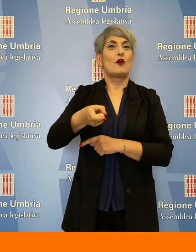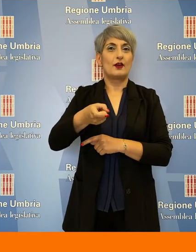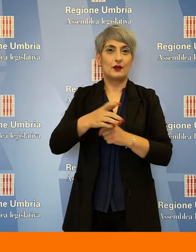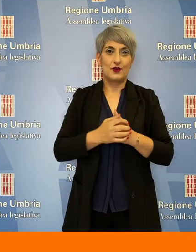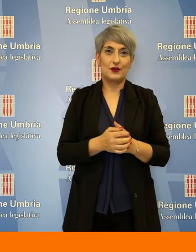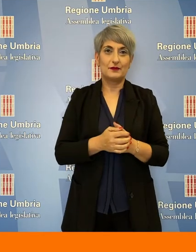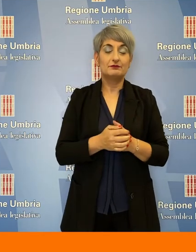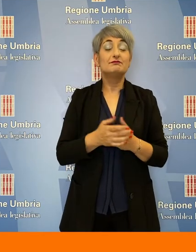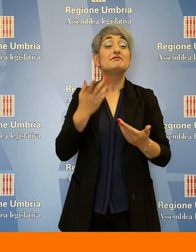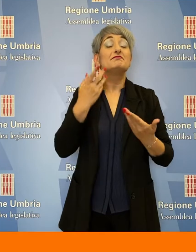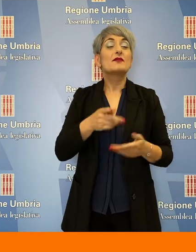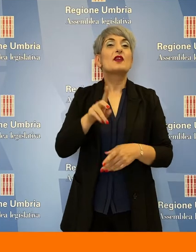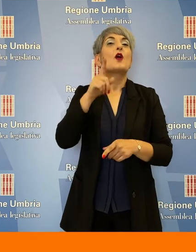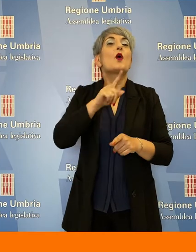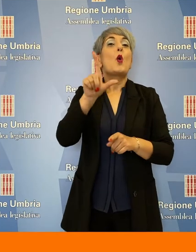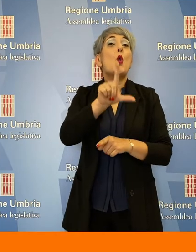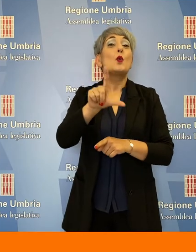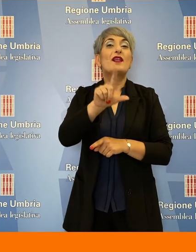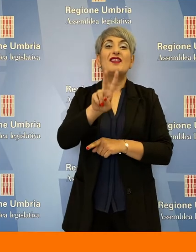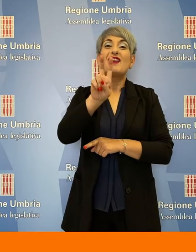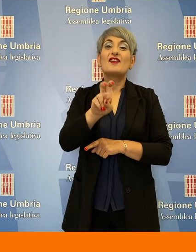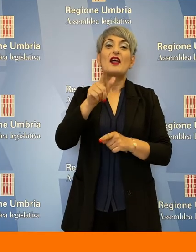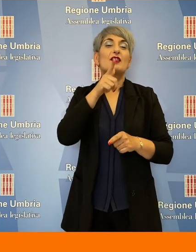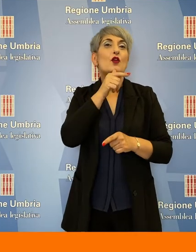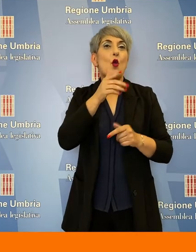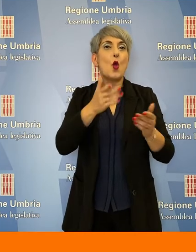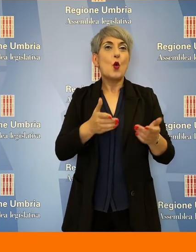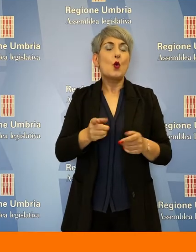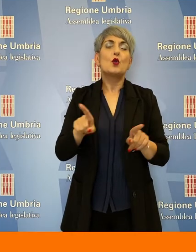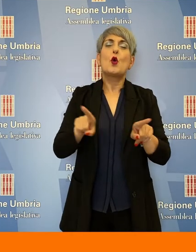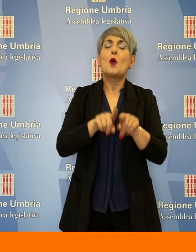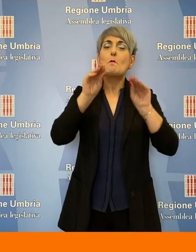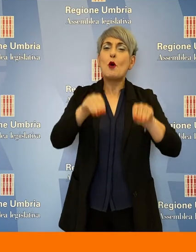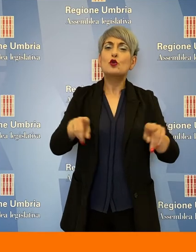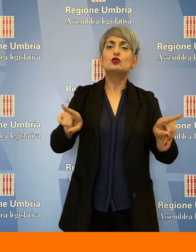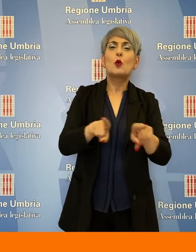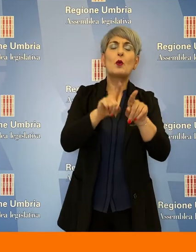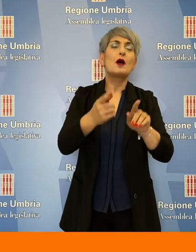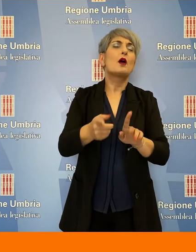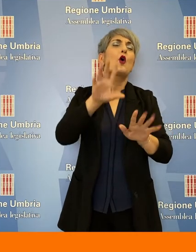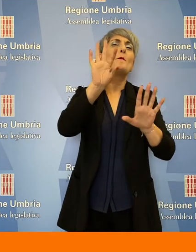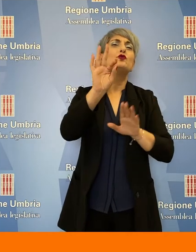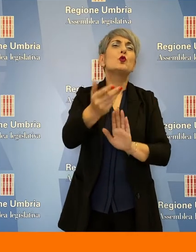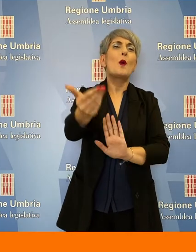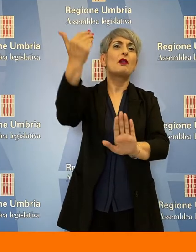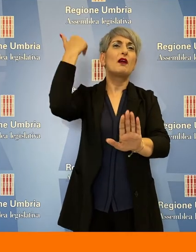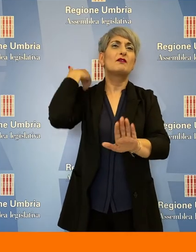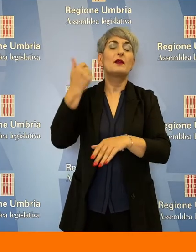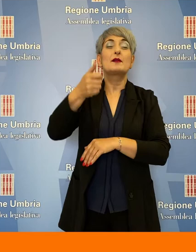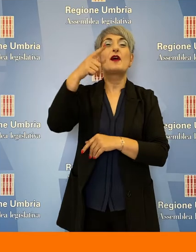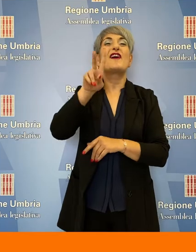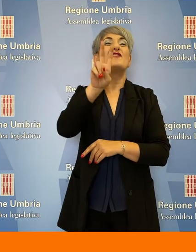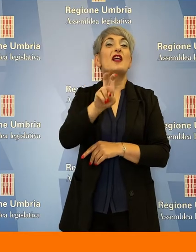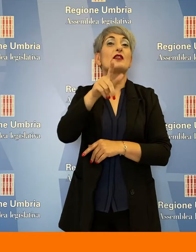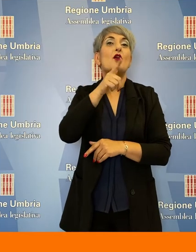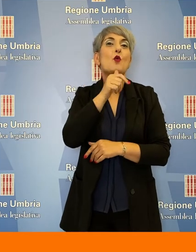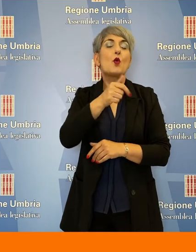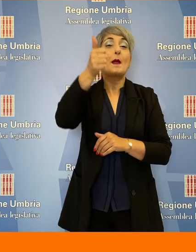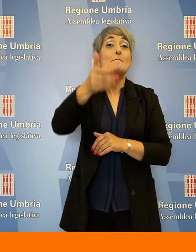Si è tenuta lunedì 20 luglio, nello stesso luogo che 50 anni fa, il 20 luglio 1970, ospitò la